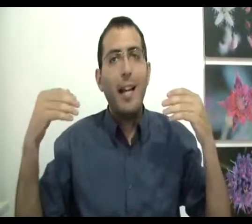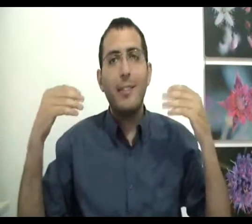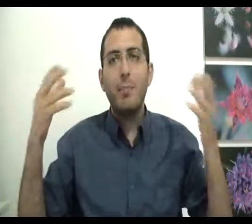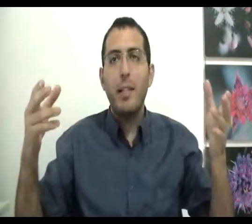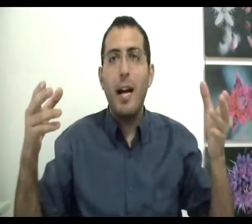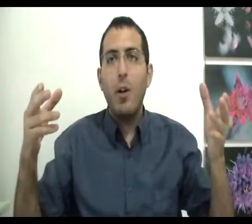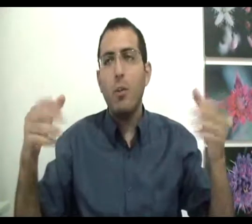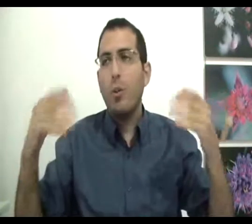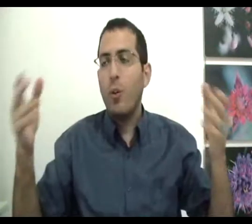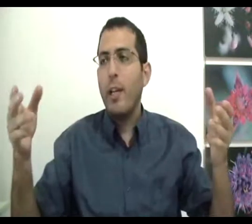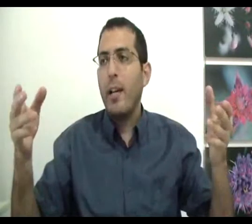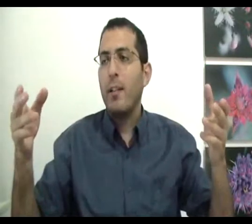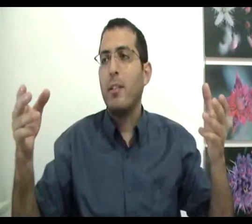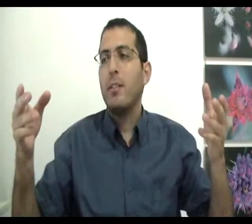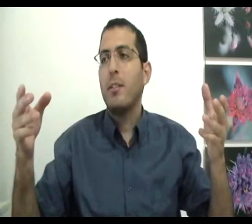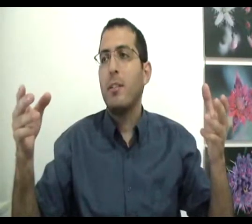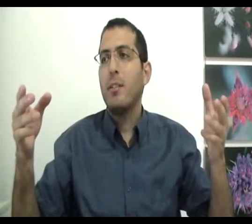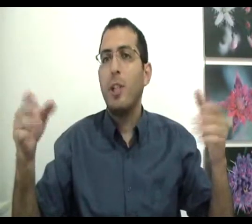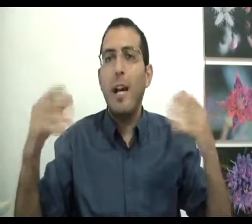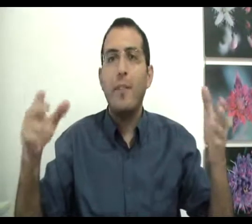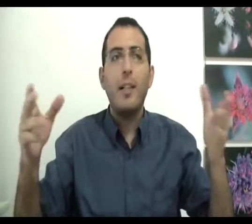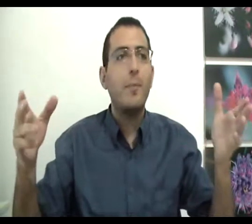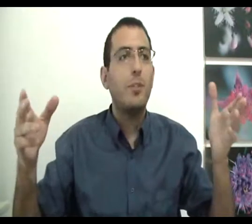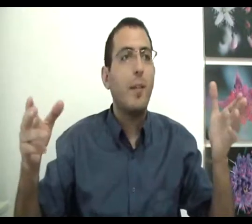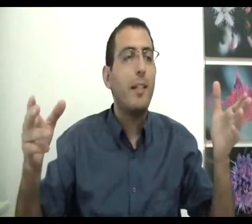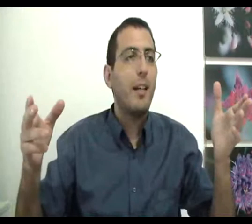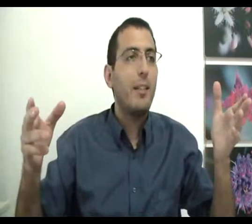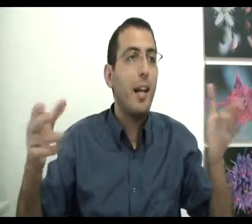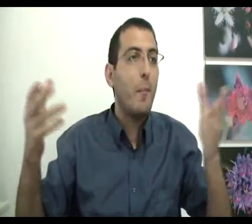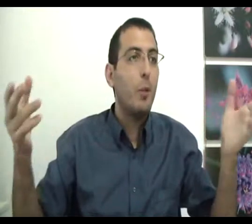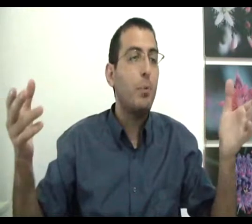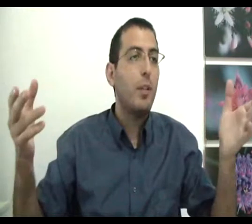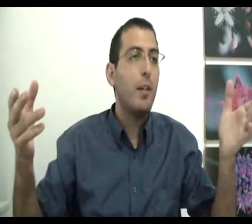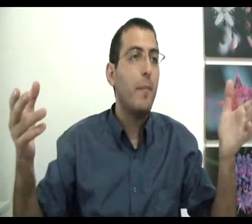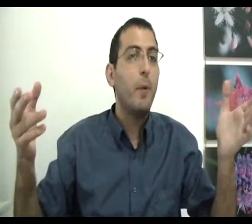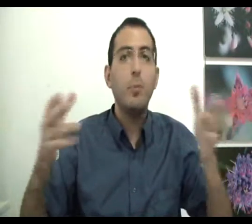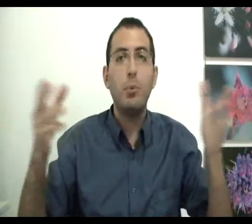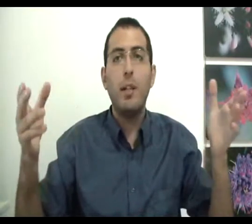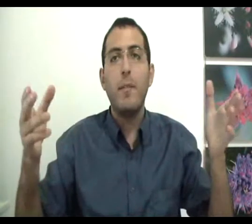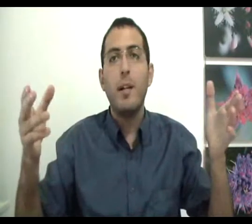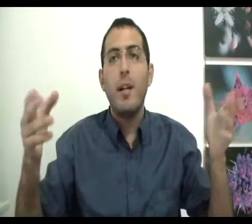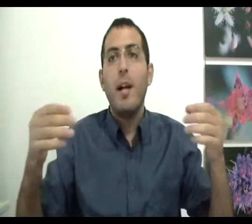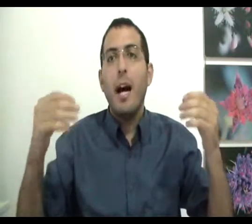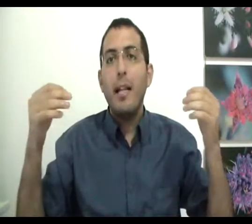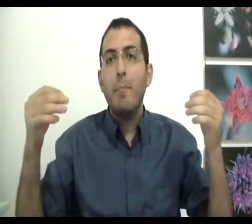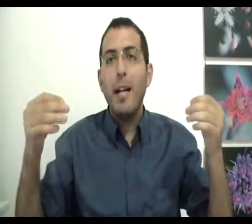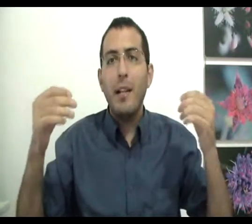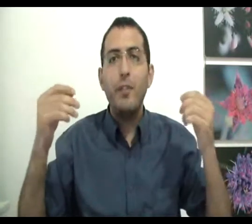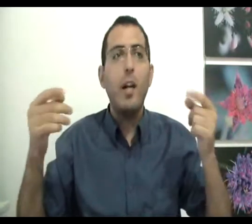והדרך להראות או להוכיח שלאף אחד אין מושג מהי תחליט החיים היא מאוד פשוטה על מה אפשר